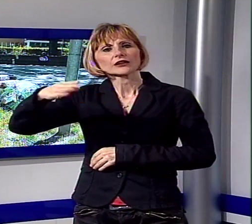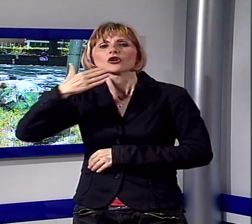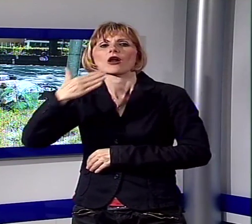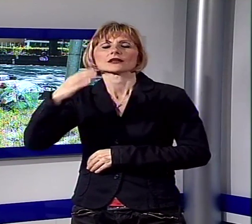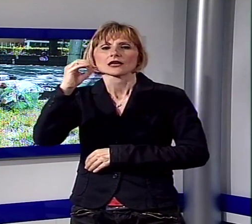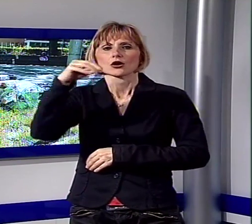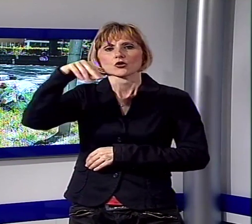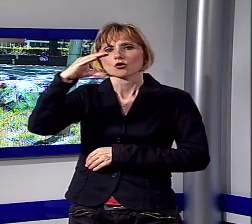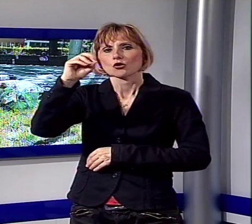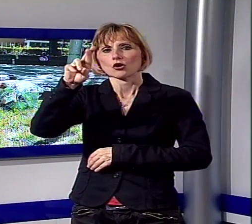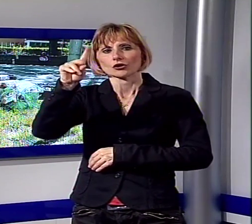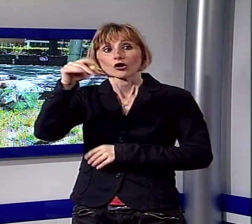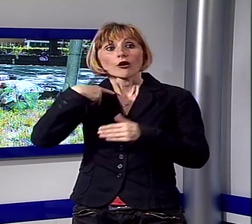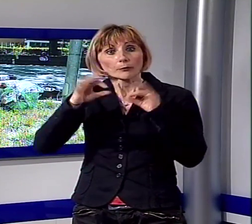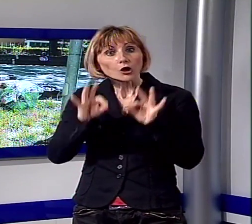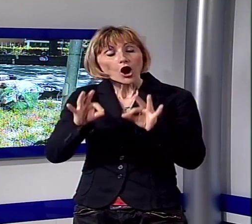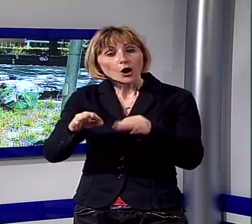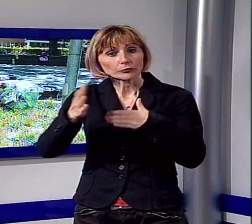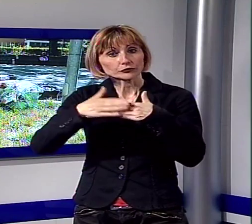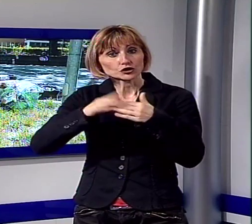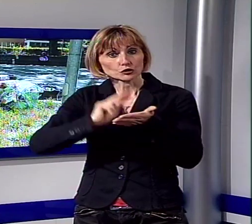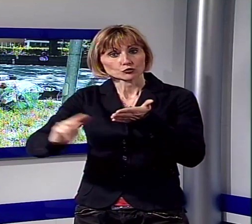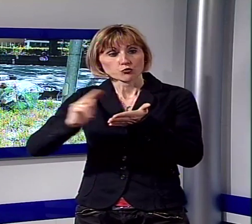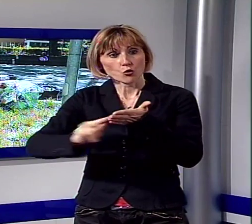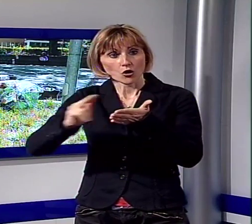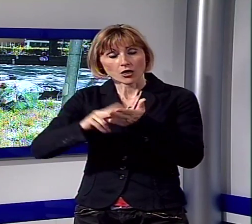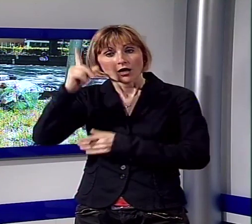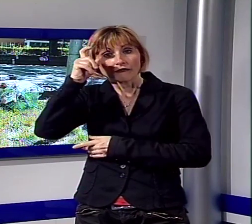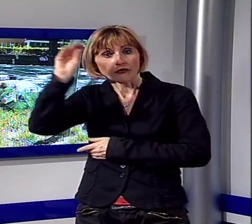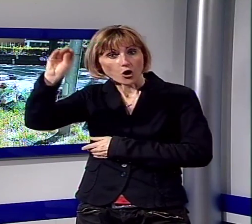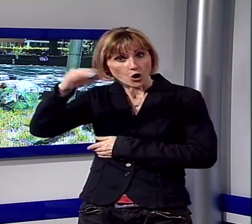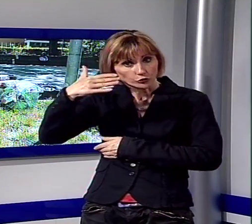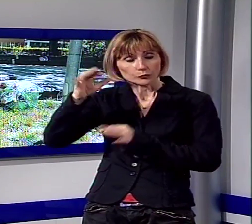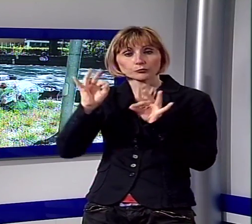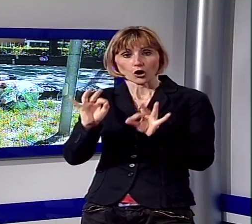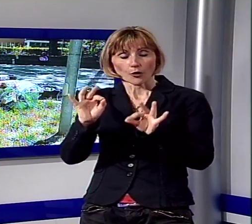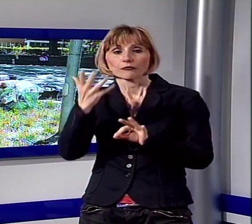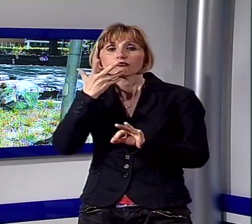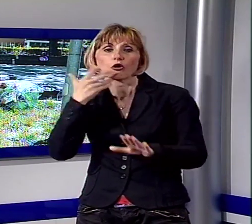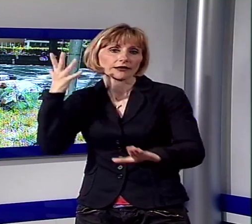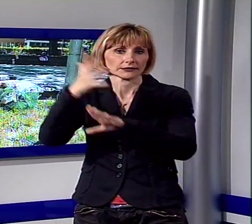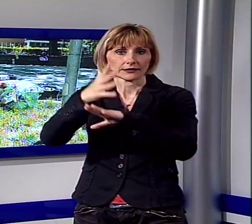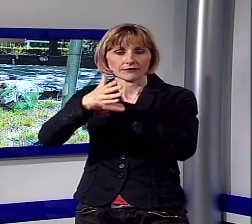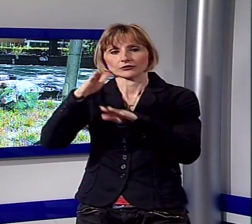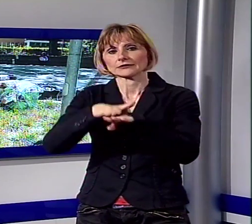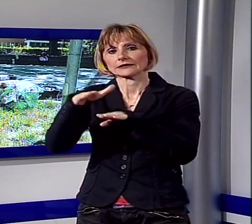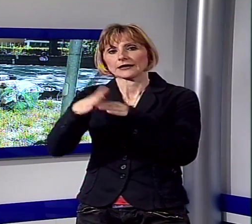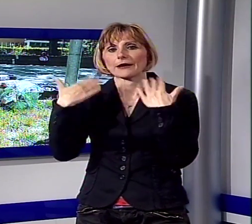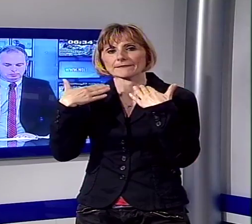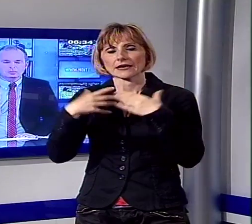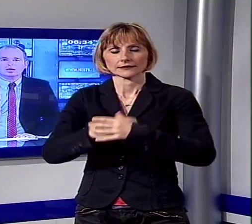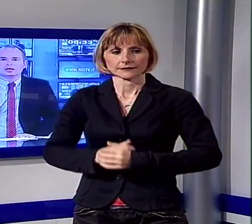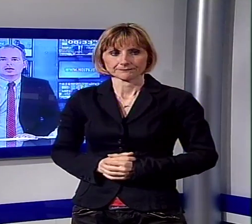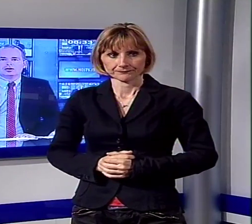Concordio, proprio in mezzo alle scuole. La foto appunto ci è stata inviata da un telespettatore che richiede l'intervento di sistema ambiente.